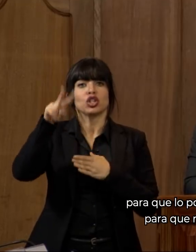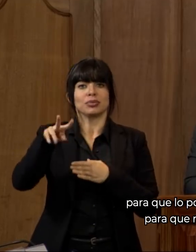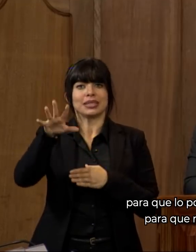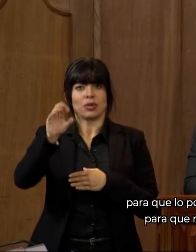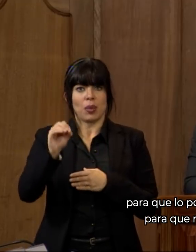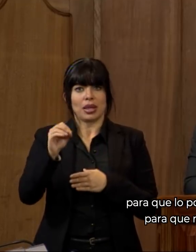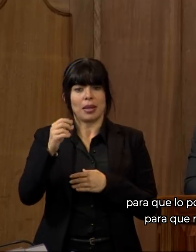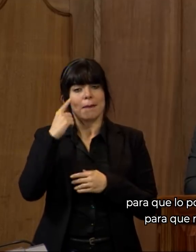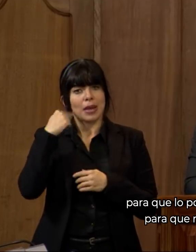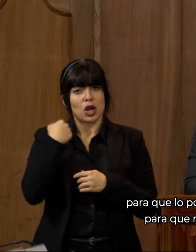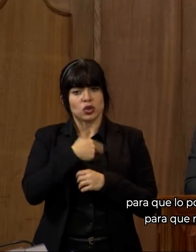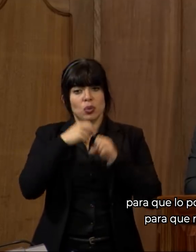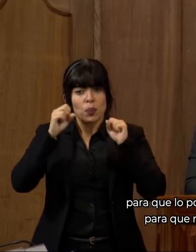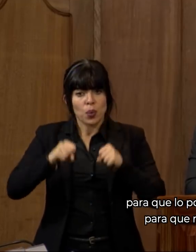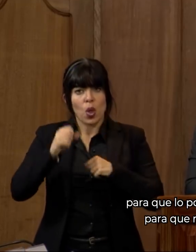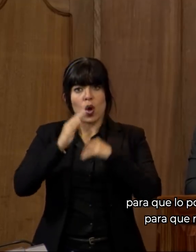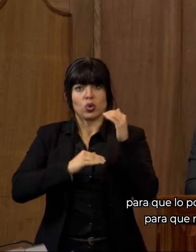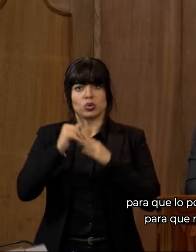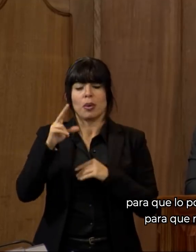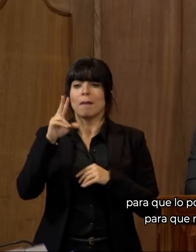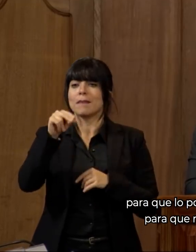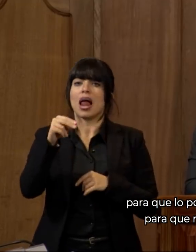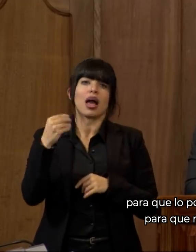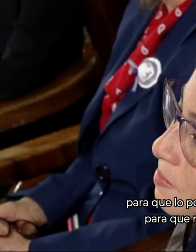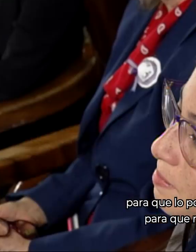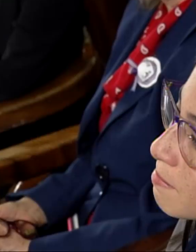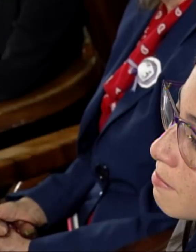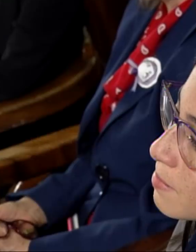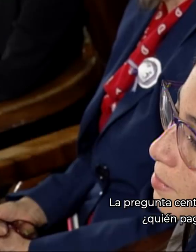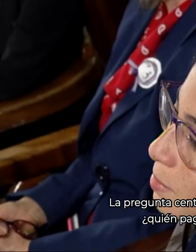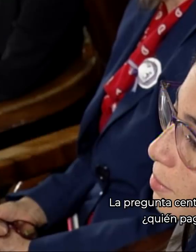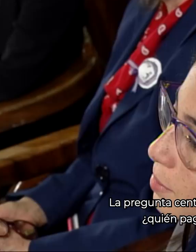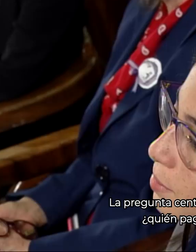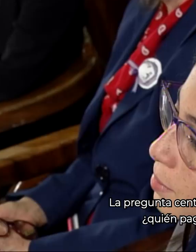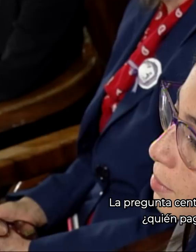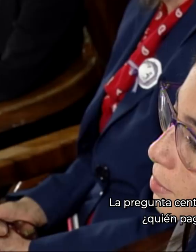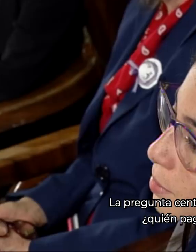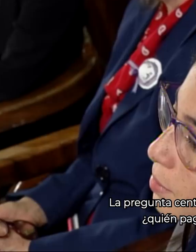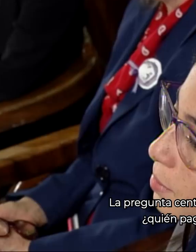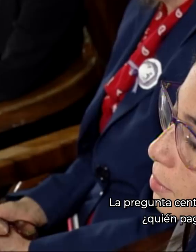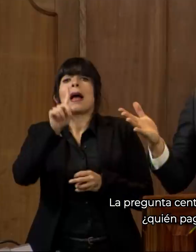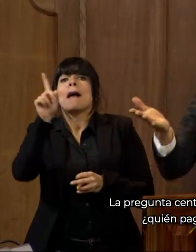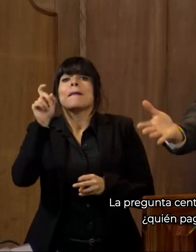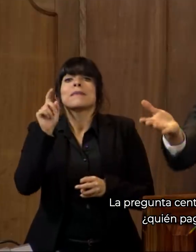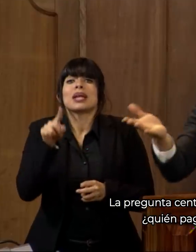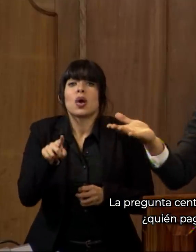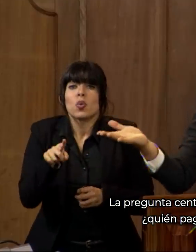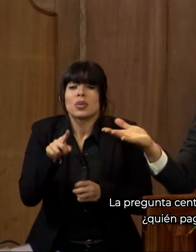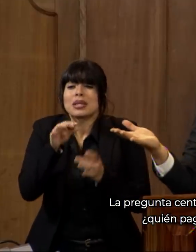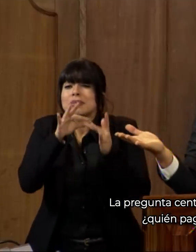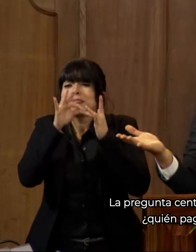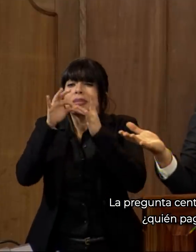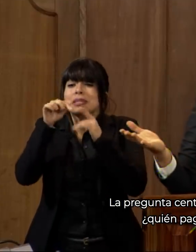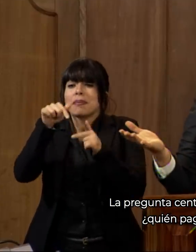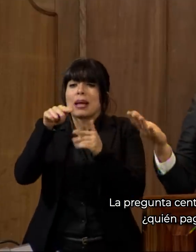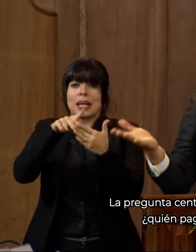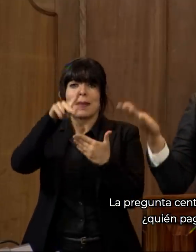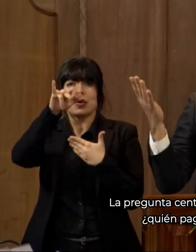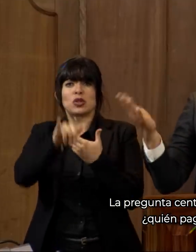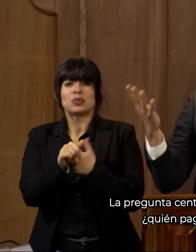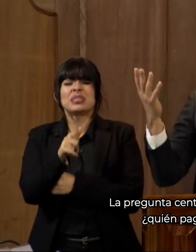Para que lo podamos construir, para que no te fallemos. La pregunta central de este proyecto,